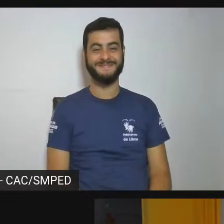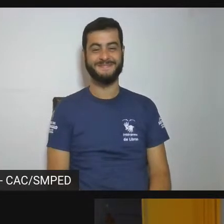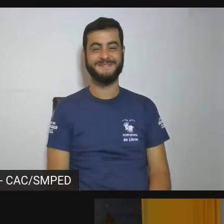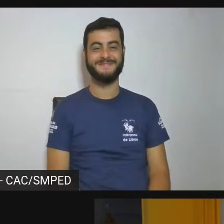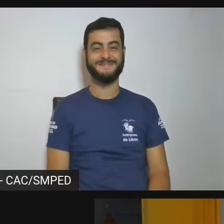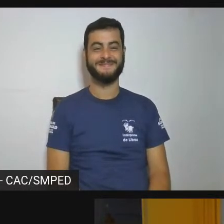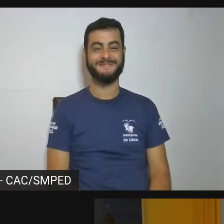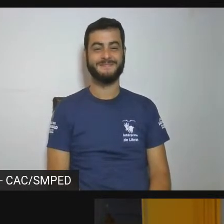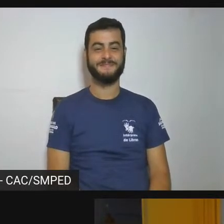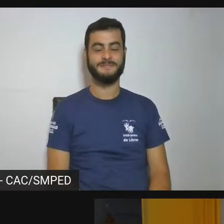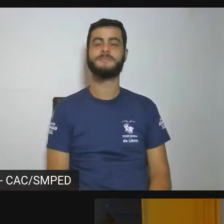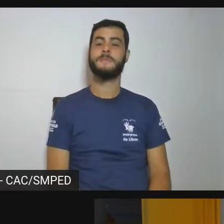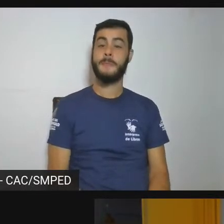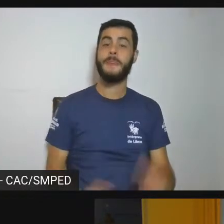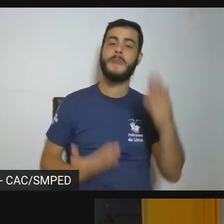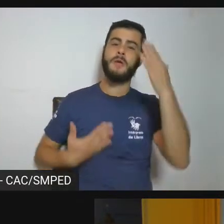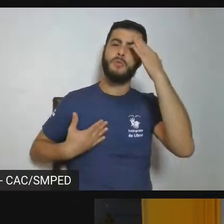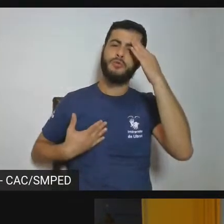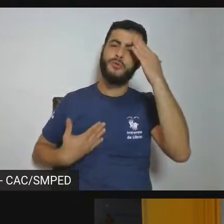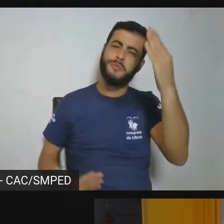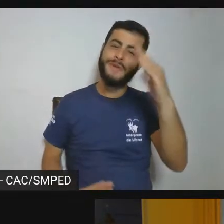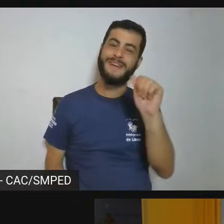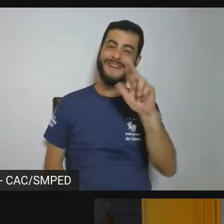muito obrigado Carla